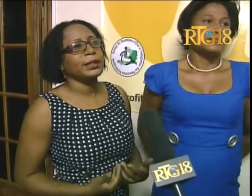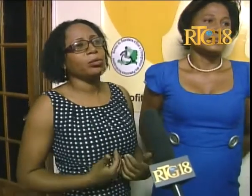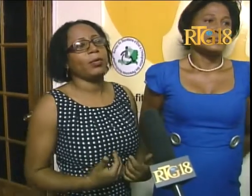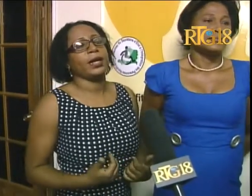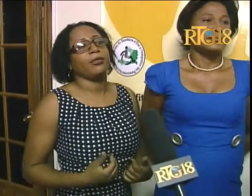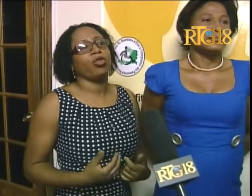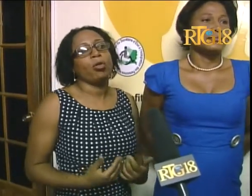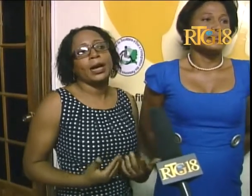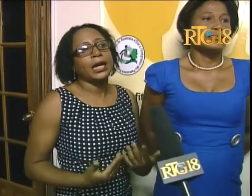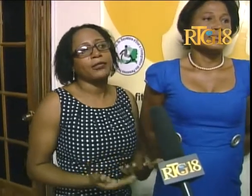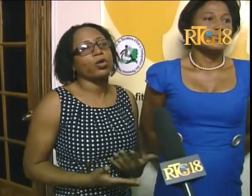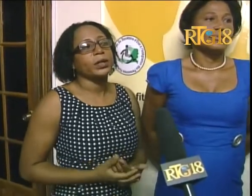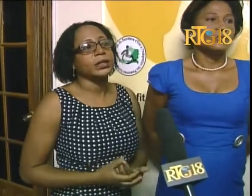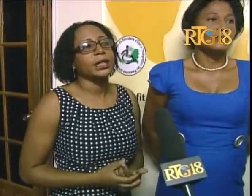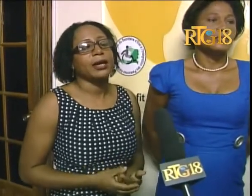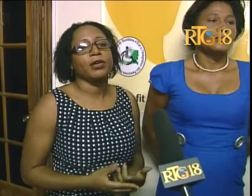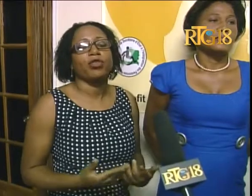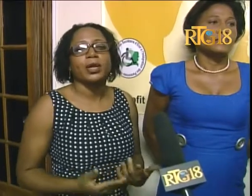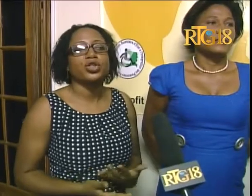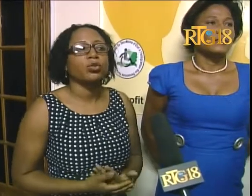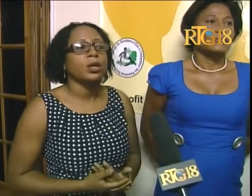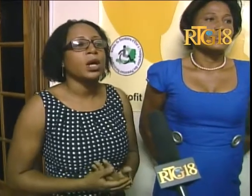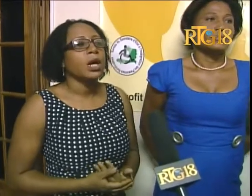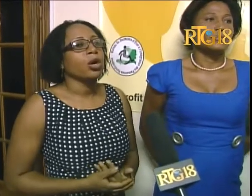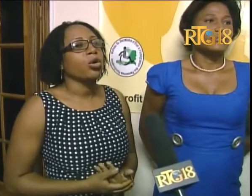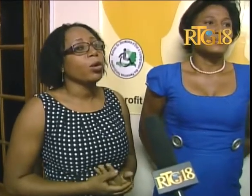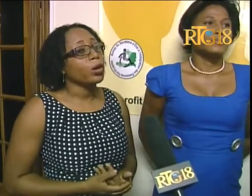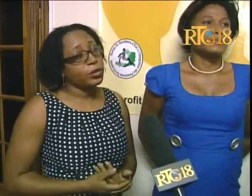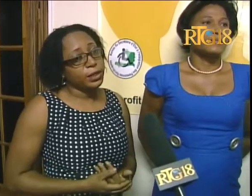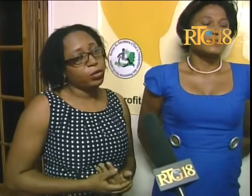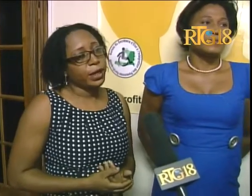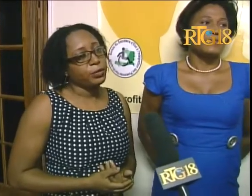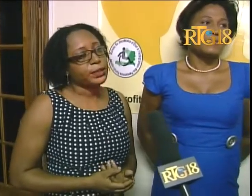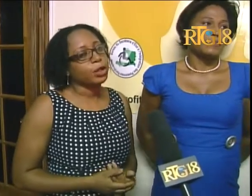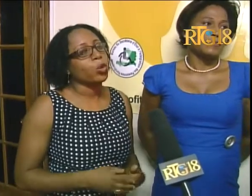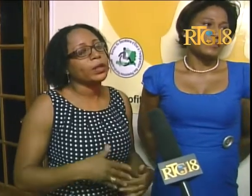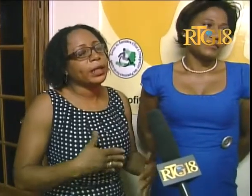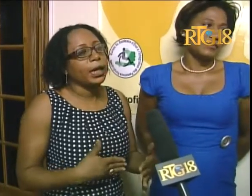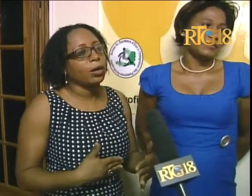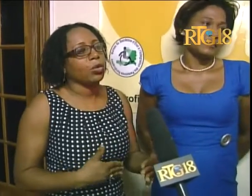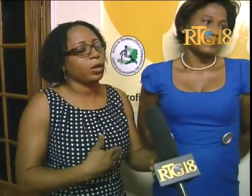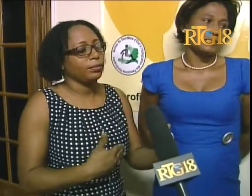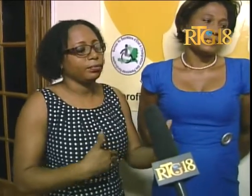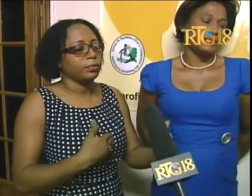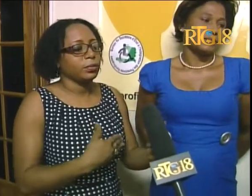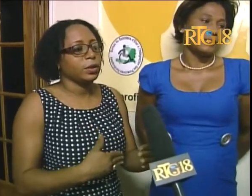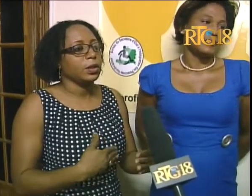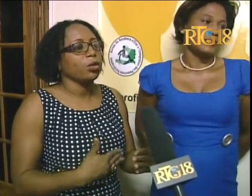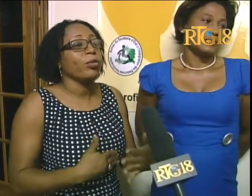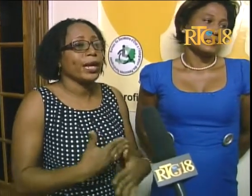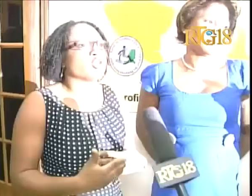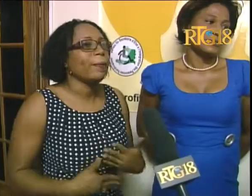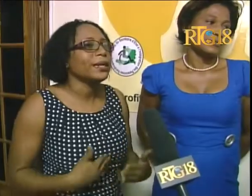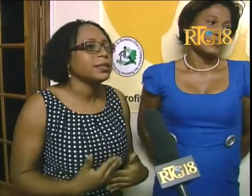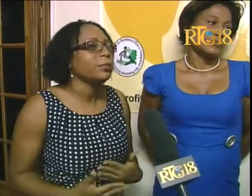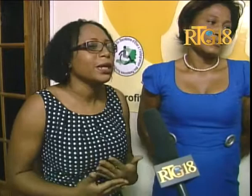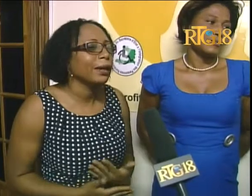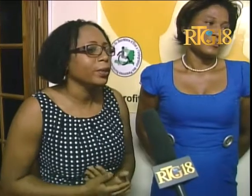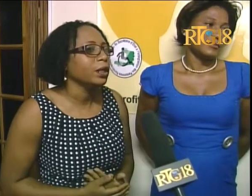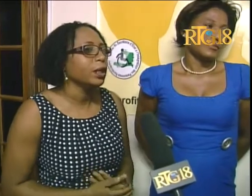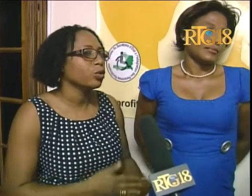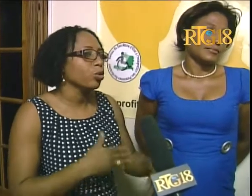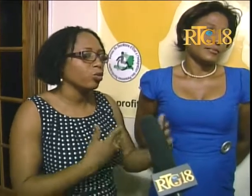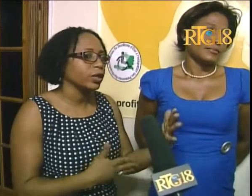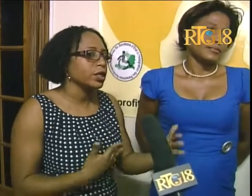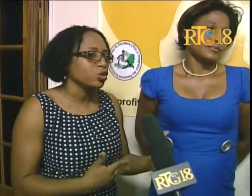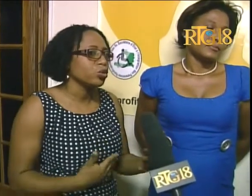apède kompletni mwen, akkeye nan kompletni mwen, ke mwen ke se yon rewisit, koni ya, koni koni koso passe pi